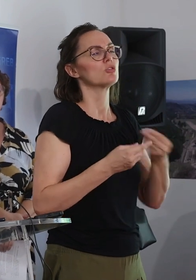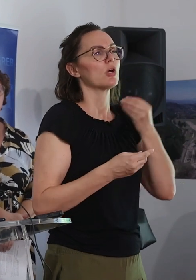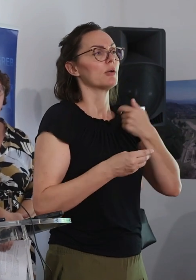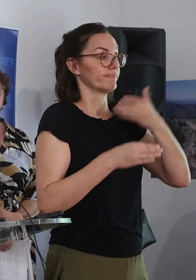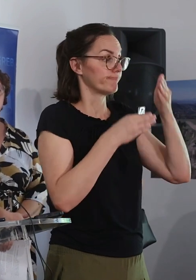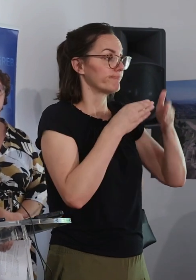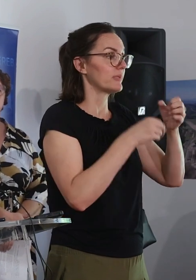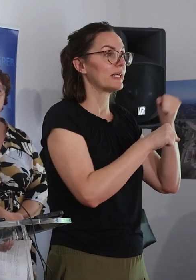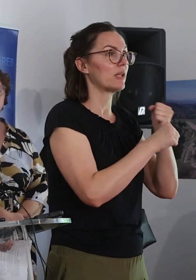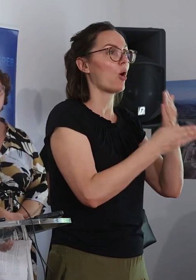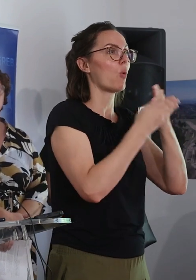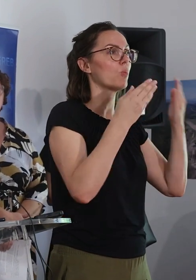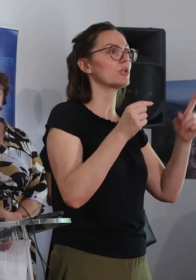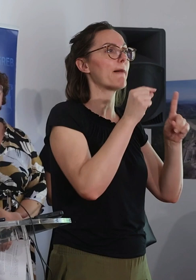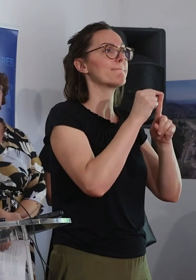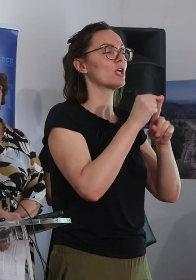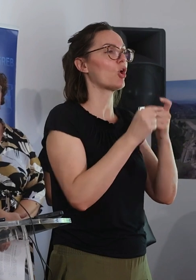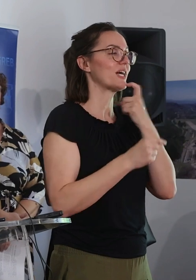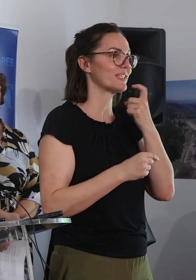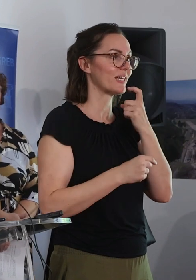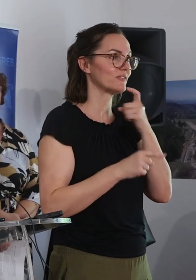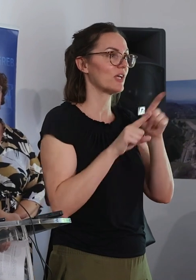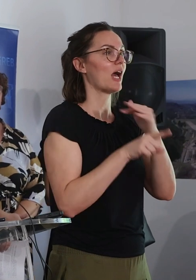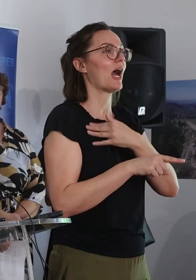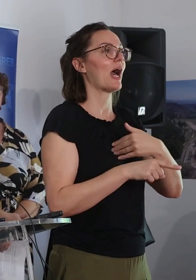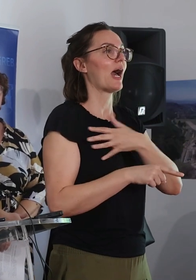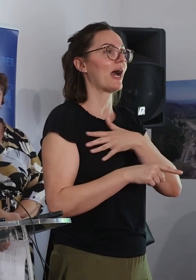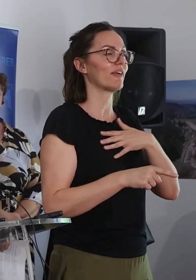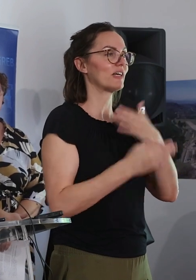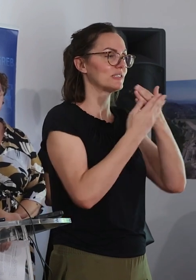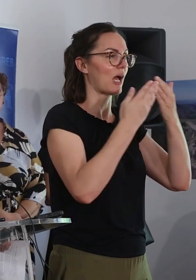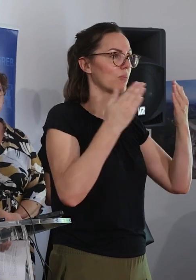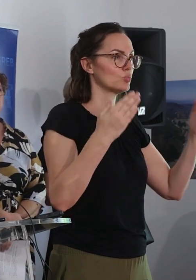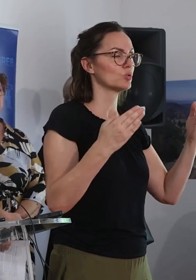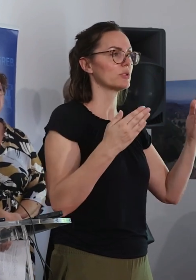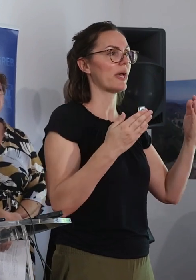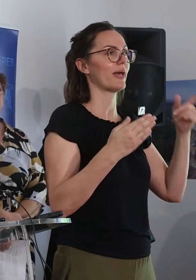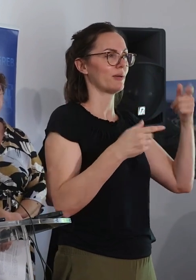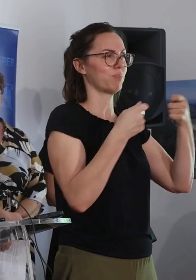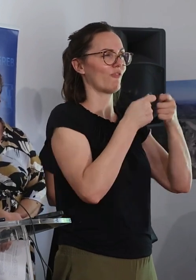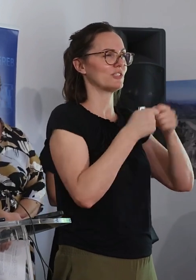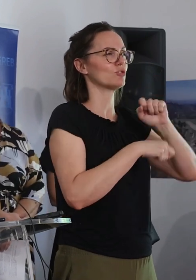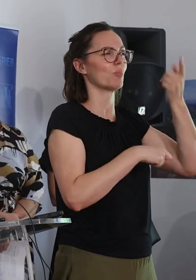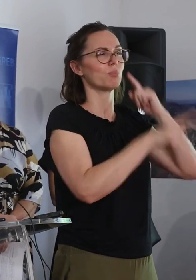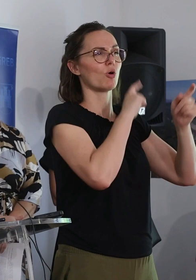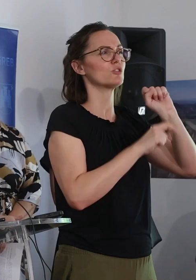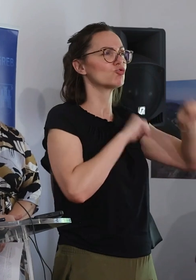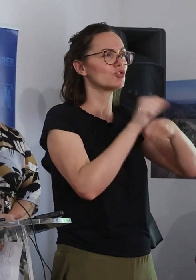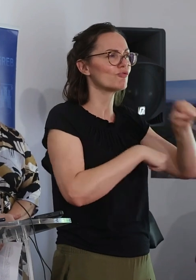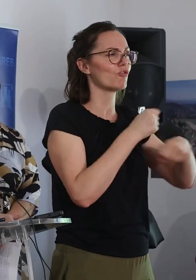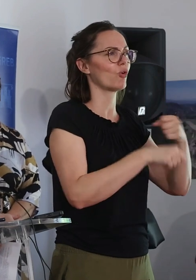su završeni još radovi na muzeju Prigore u Sesetama, na Hrvatskom prirodosnovom muzeju mislim da je ovdje rana telice isto među nama, ako dobro vidim.